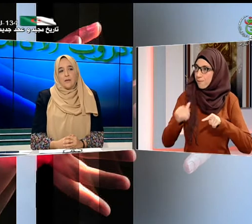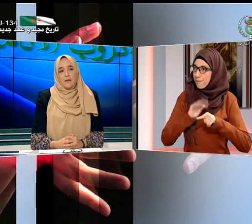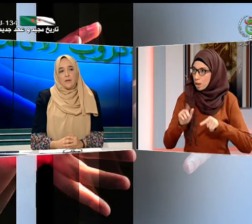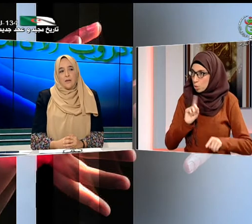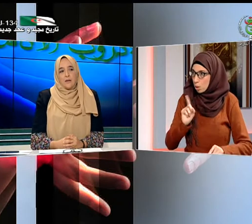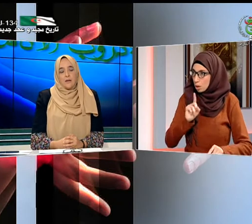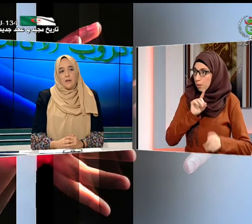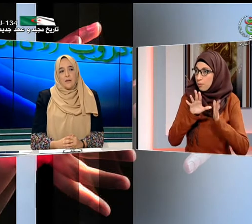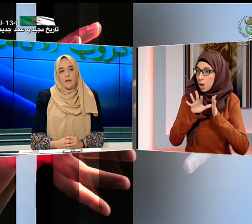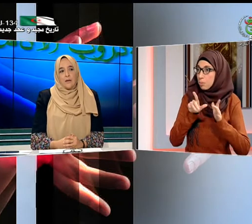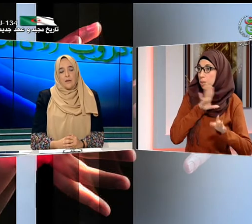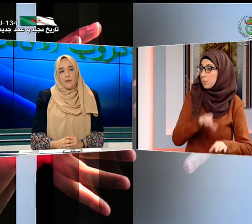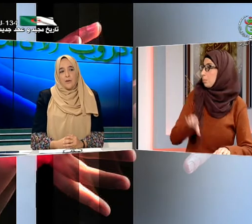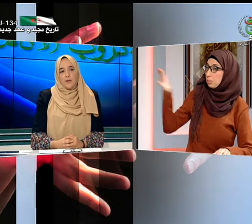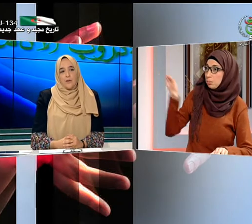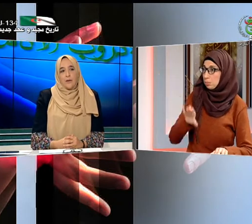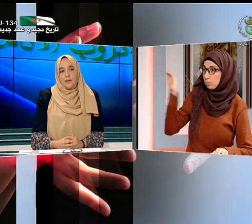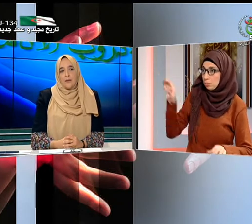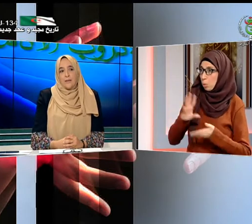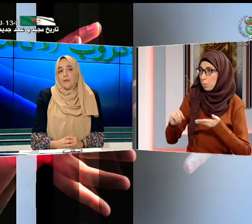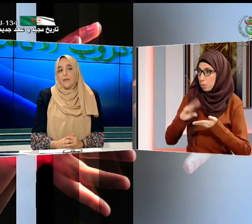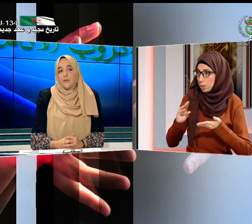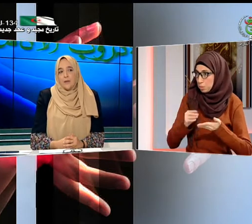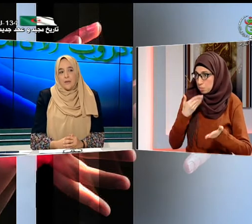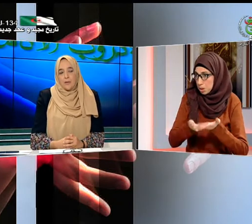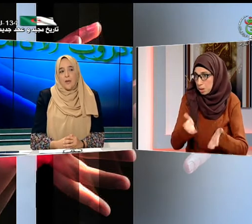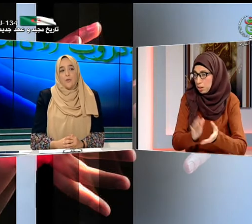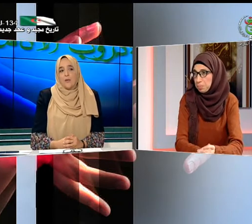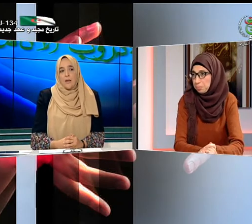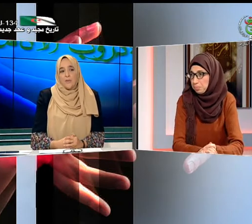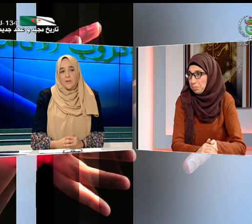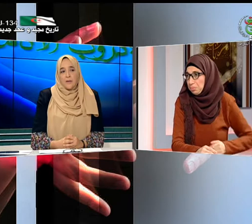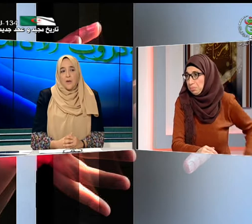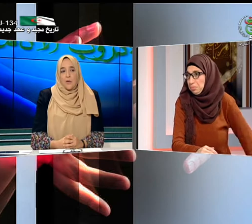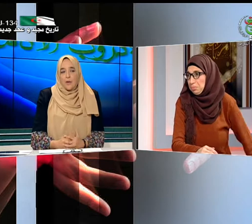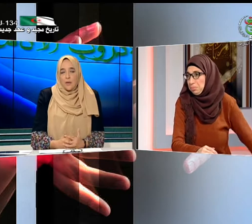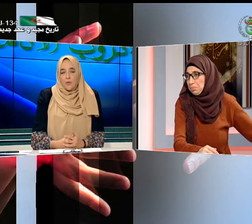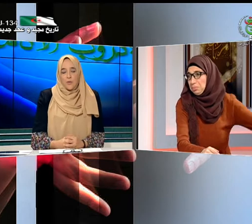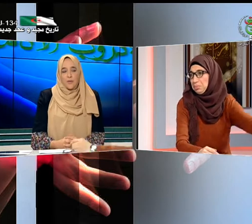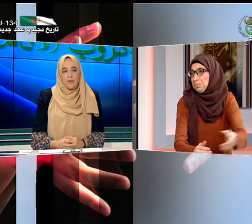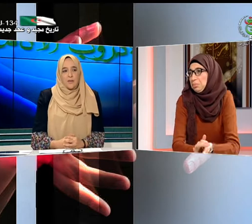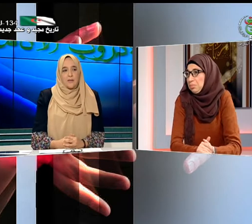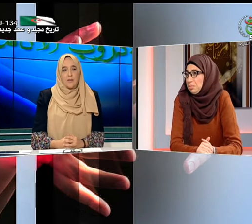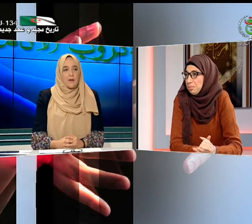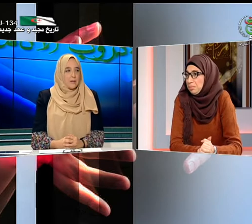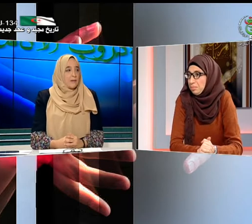يعني الأطفال يظن الأستاذ يفرض على الطفل أنه يتعلم في البيت ولا يقوم بتدريسه حقيقة